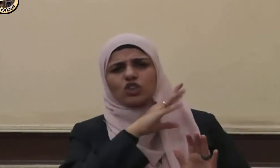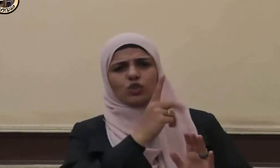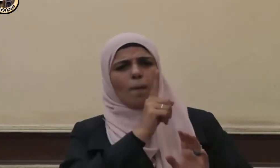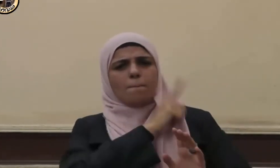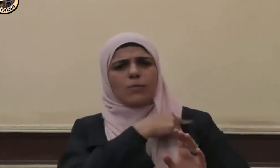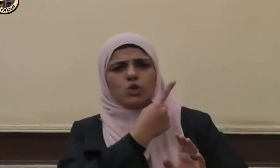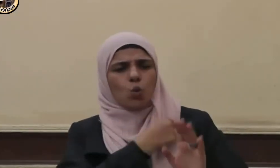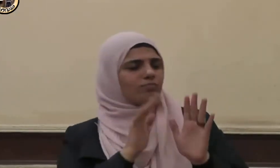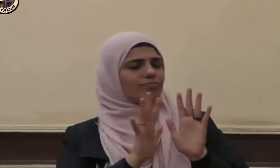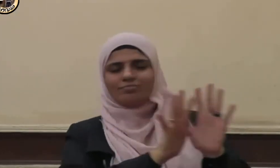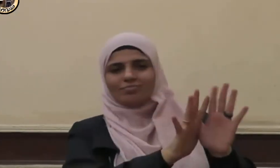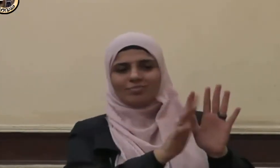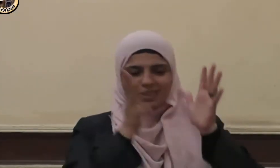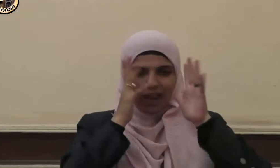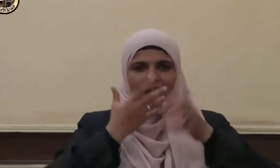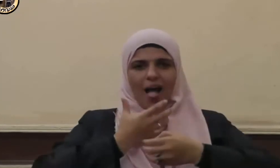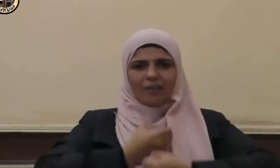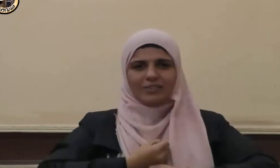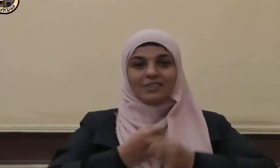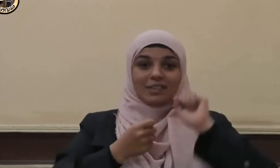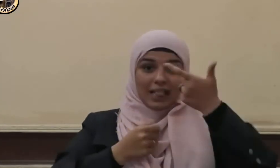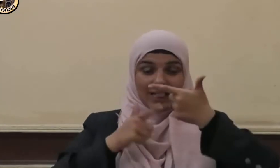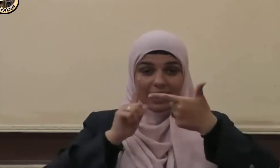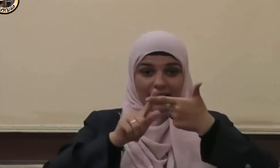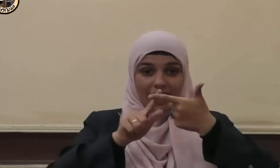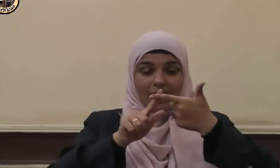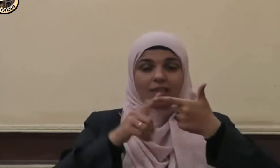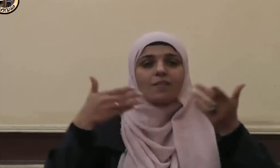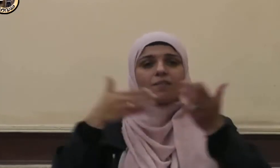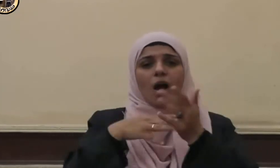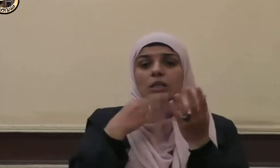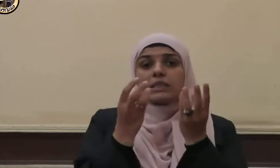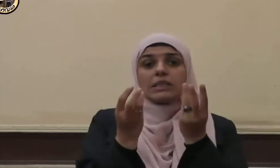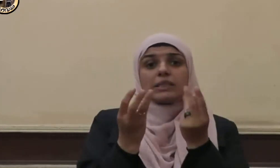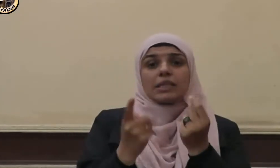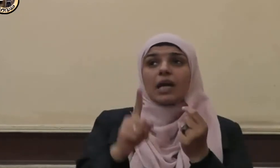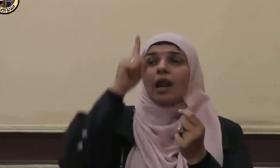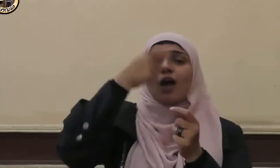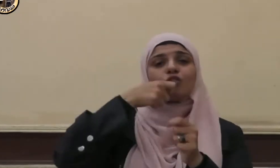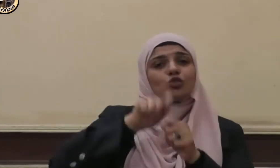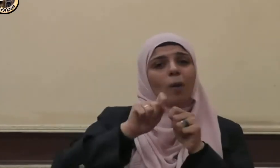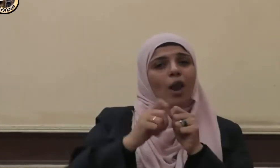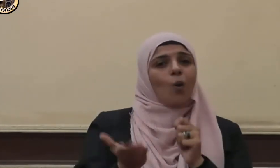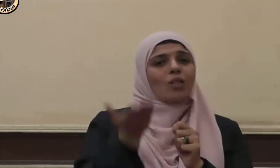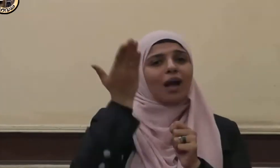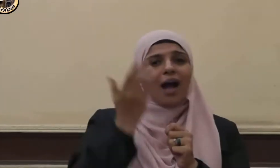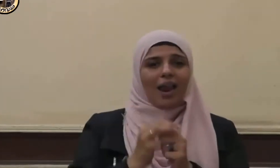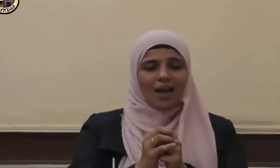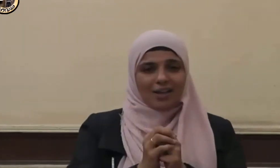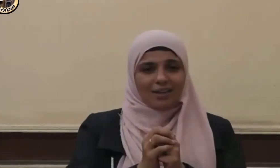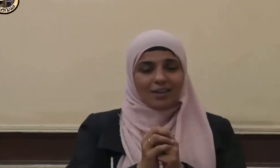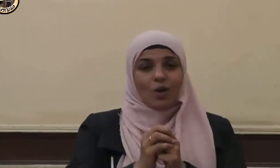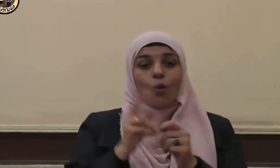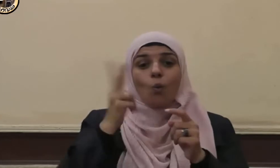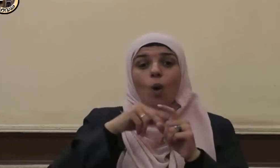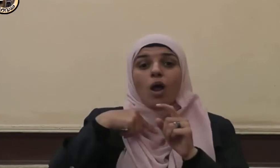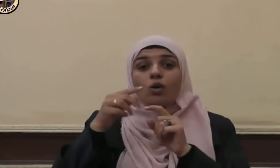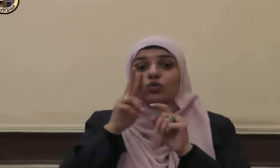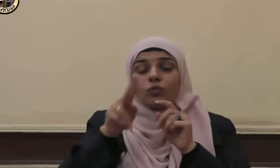والثاني أنها ذكر لله عز وجل والمقصود الثاني